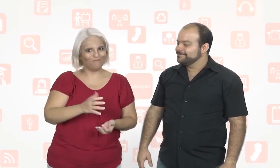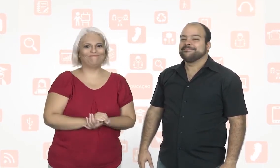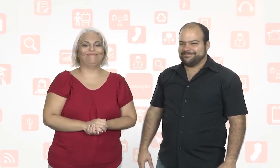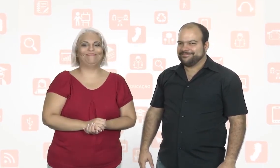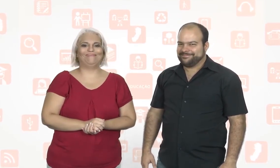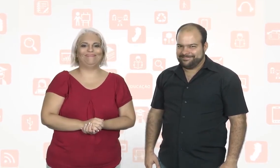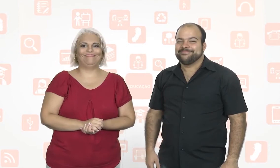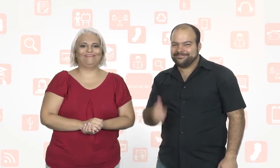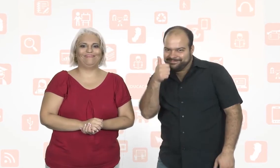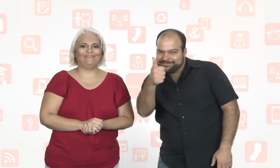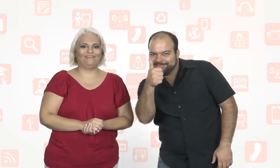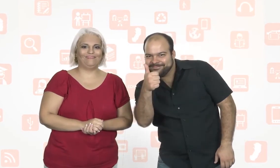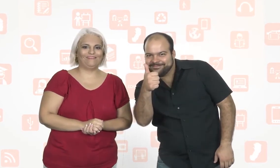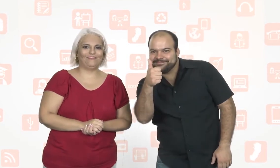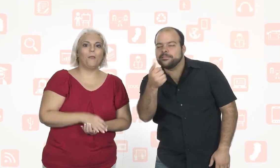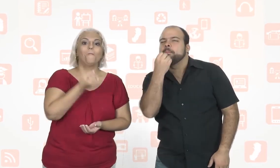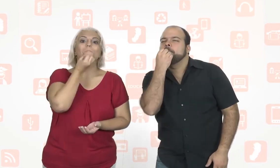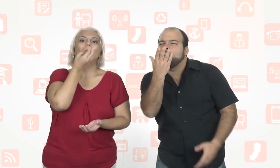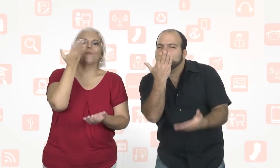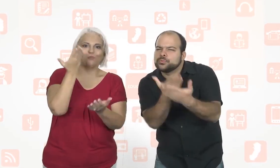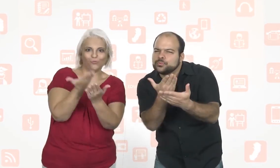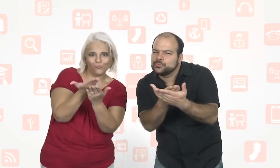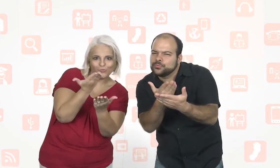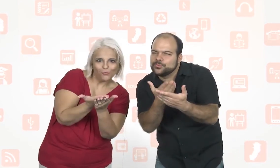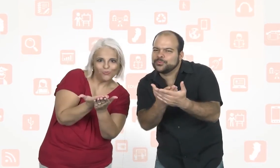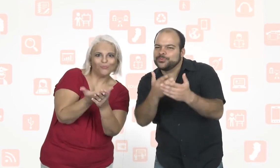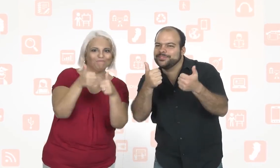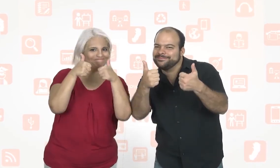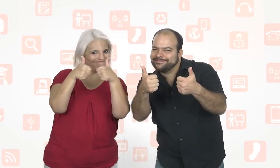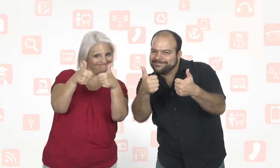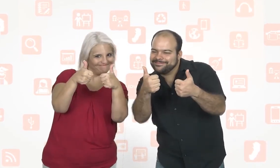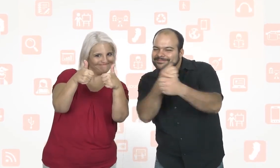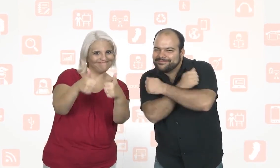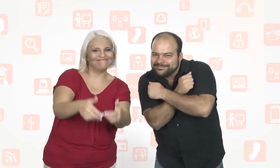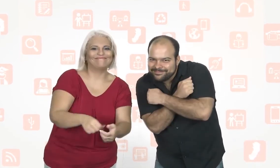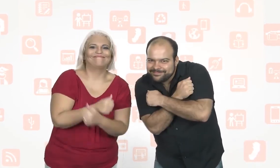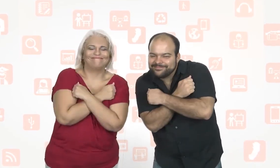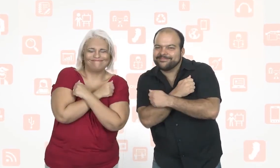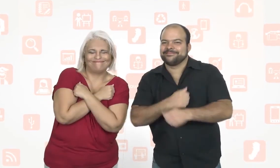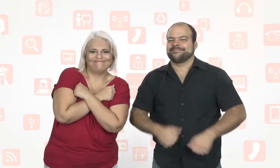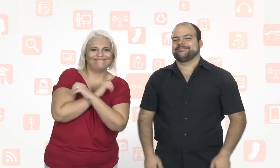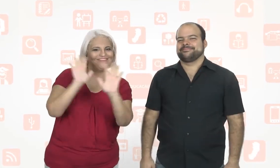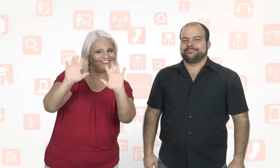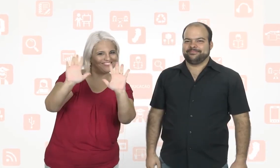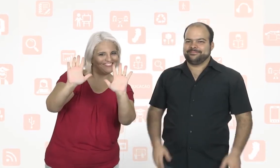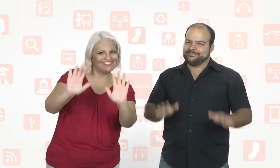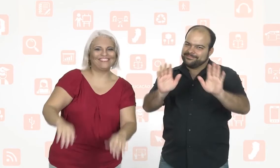nós. Isso aí! Bons estudos a vocês! Tchau! Tchau! Tchau!